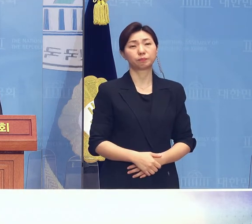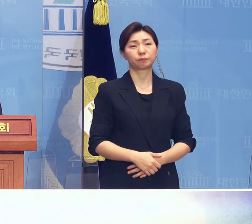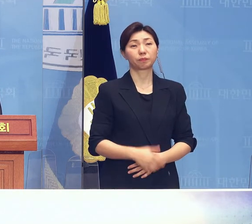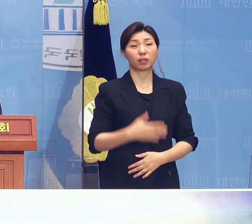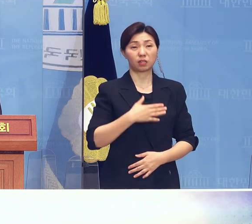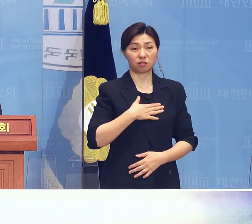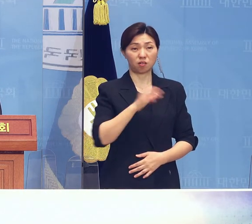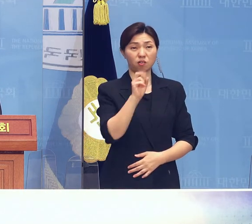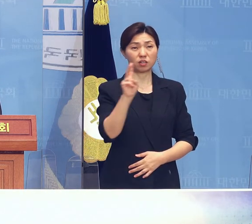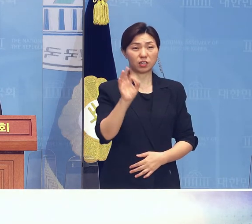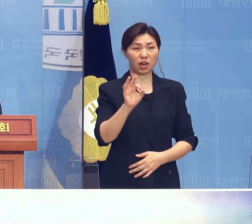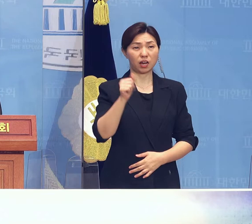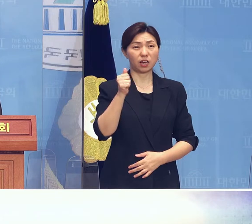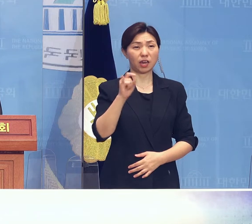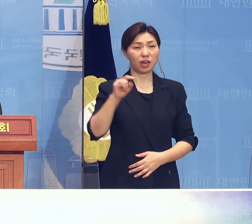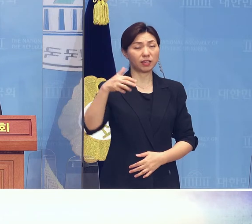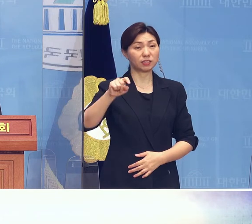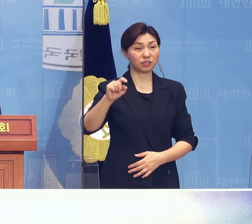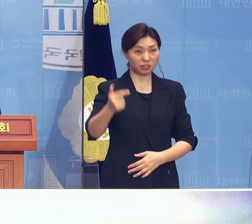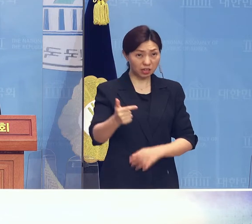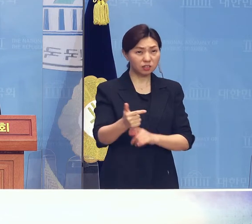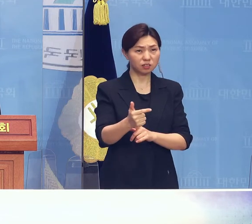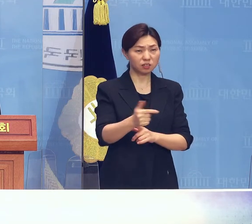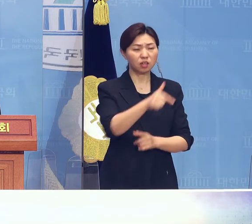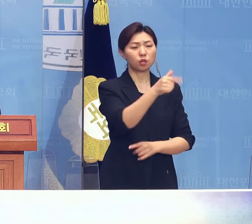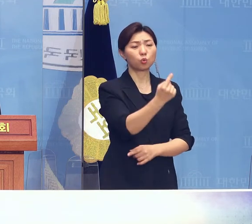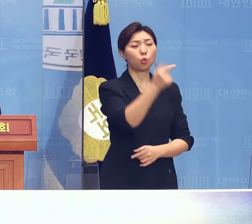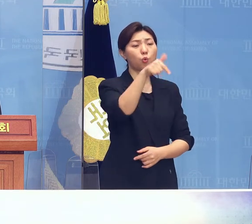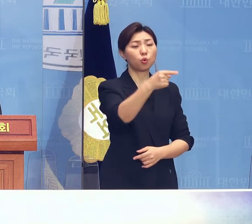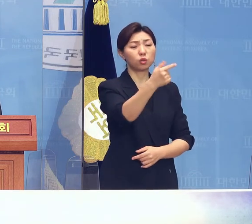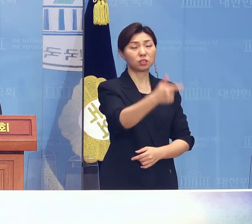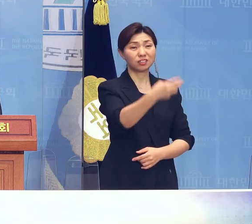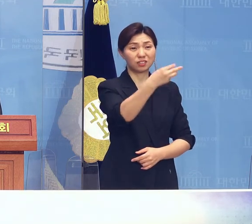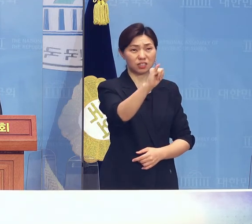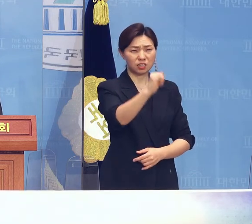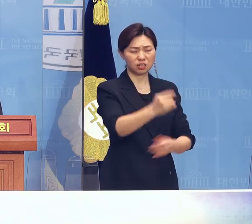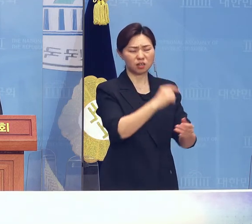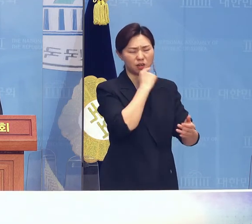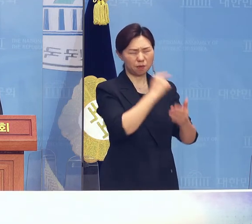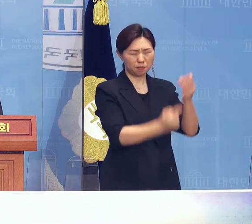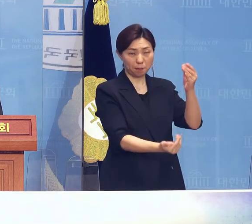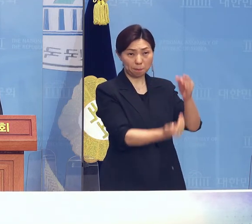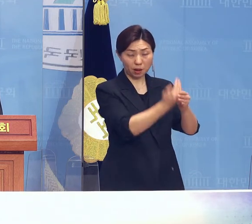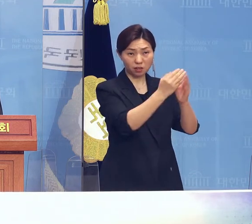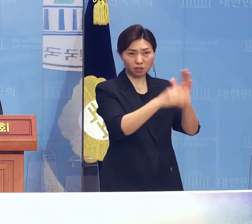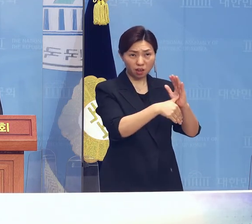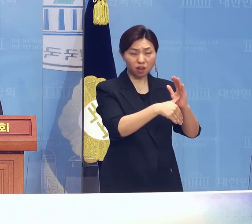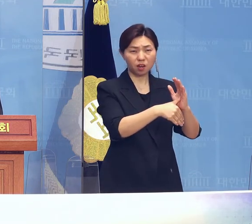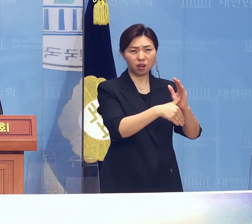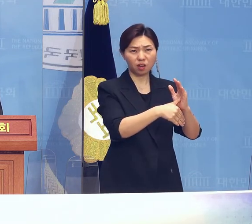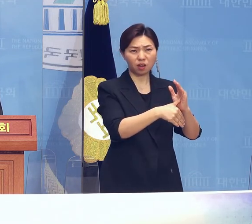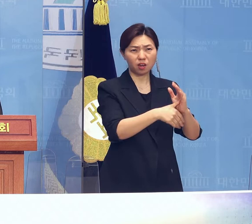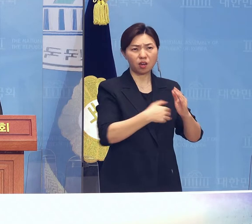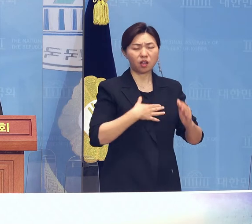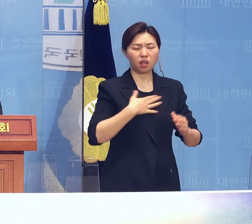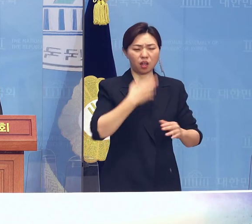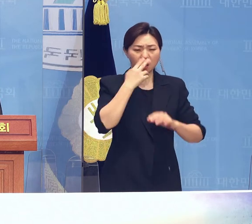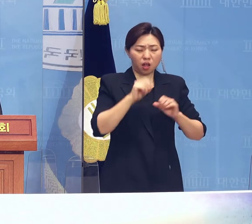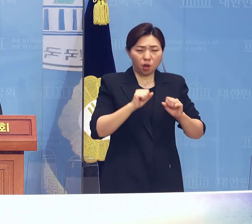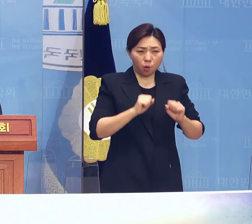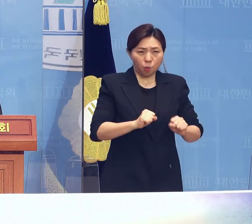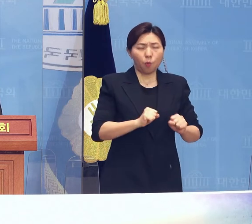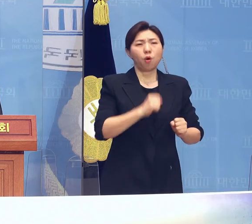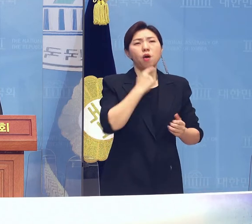양해찬는 노블리 사건 발생 당시 현장에 있었던 생존 피해자입니다.